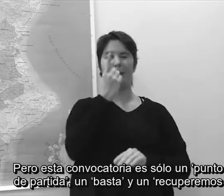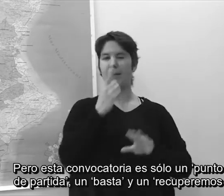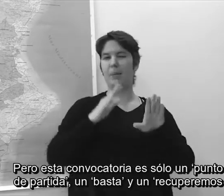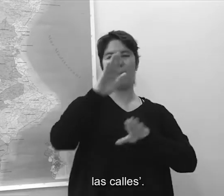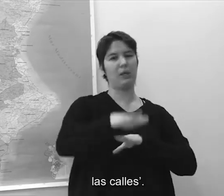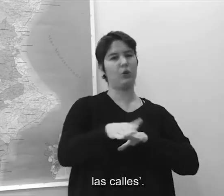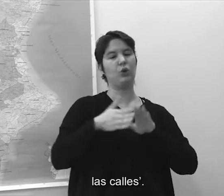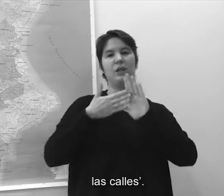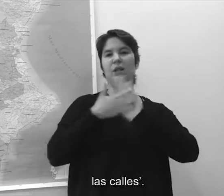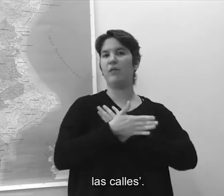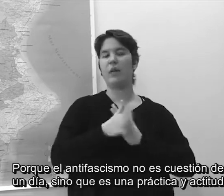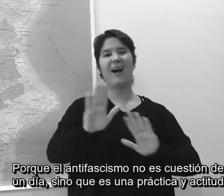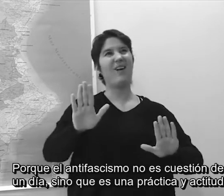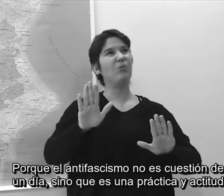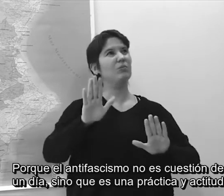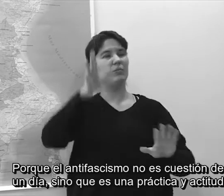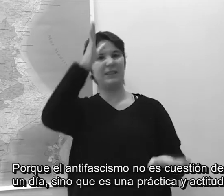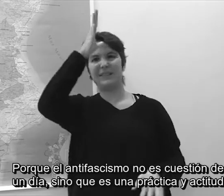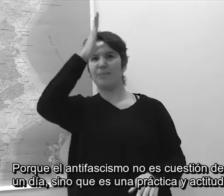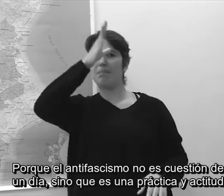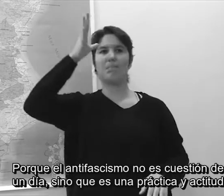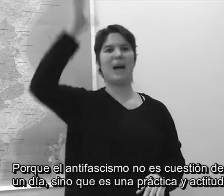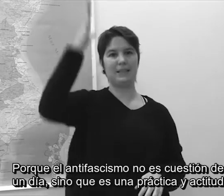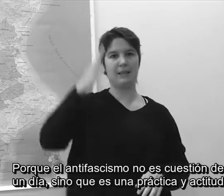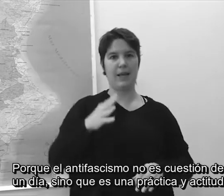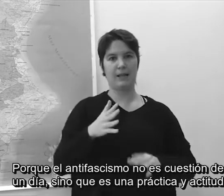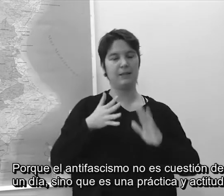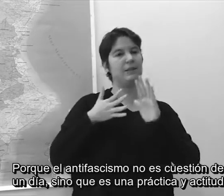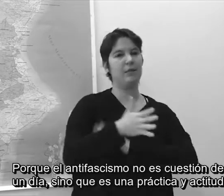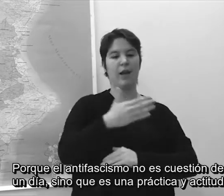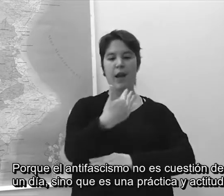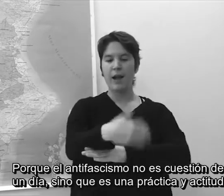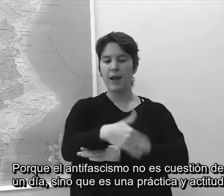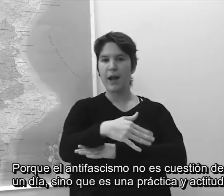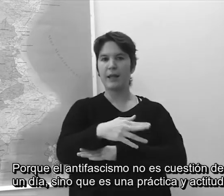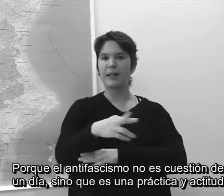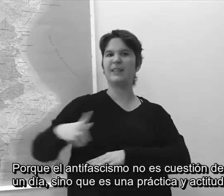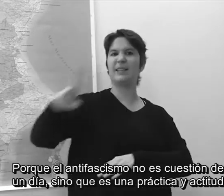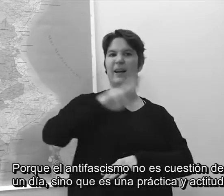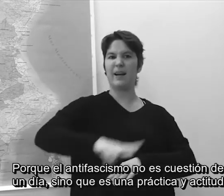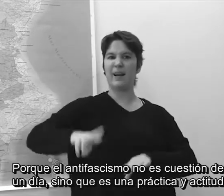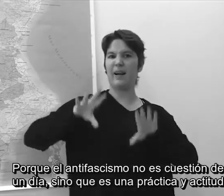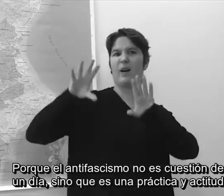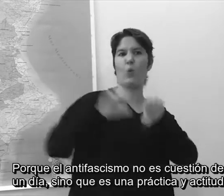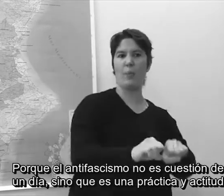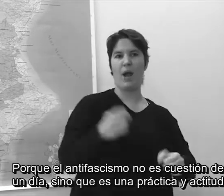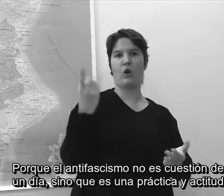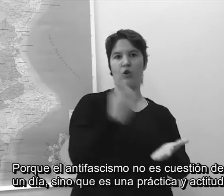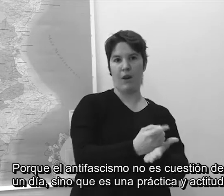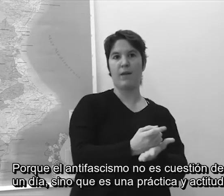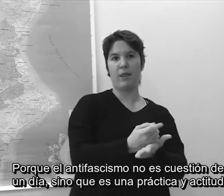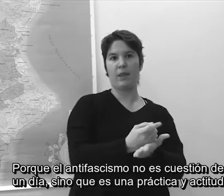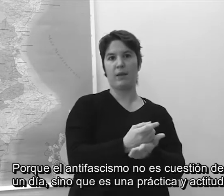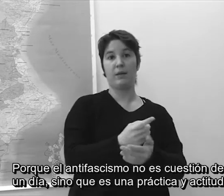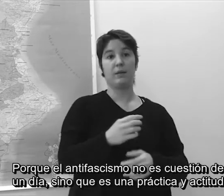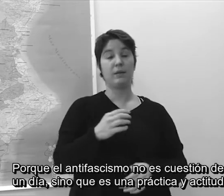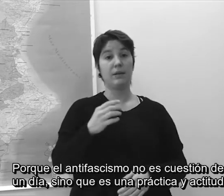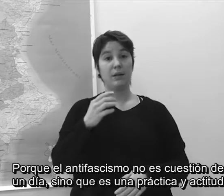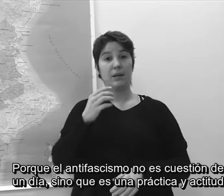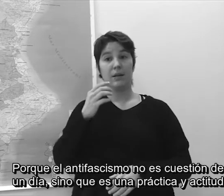recuperem els carrers. Perquè l'antifeixisme no és qüestió d'un dia, sinó que és una